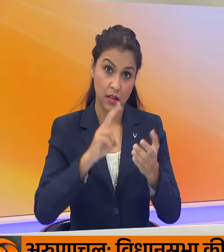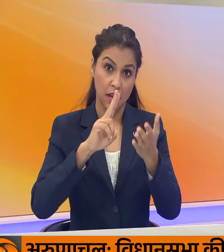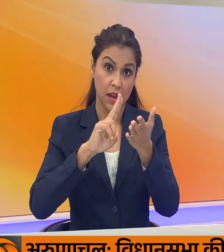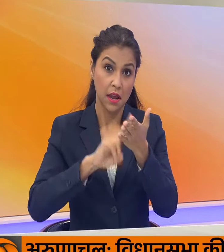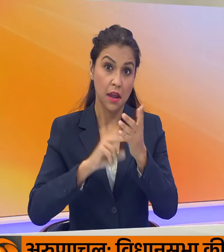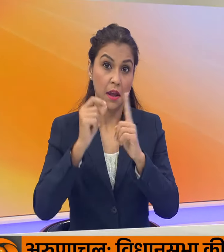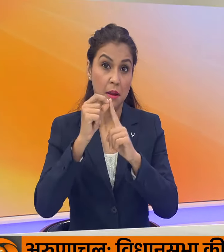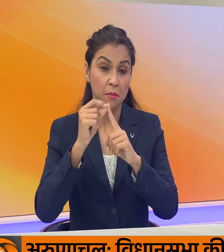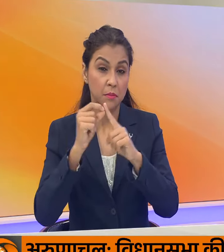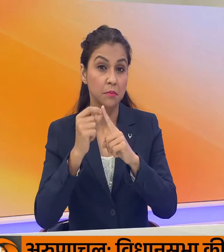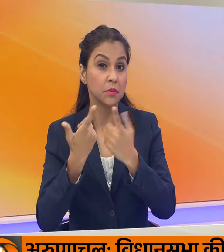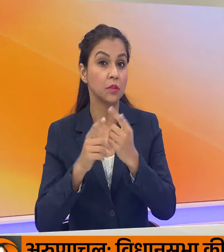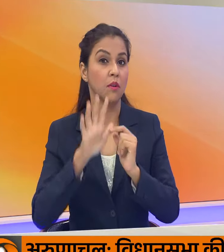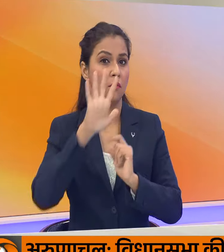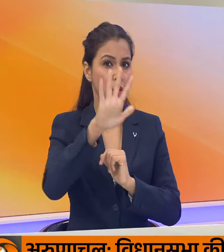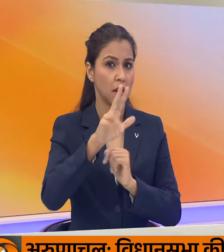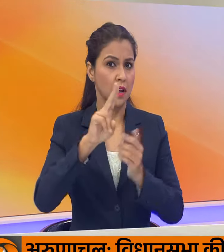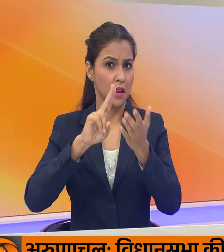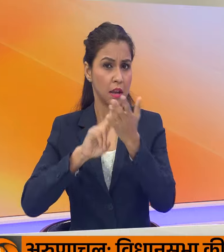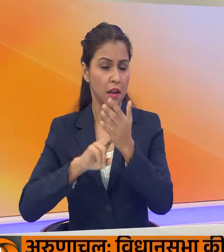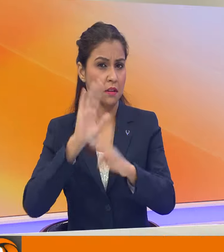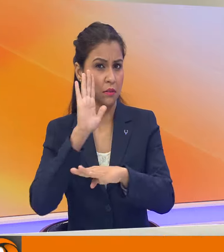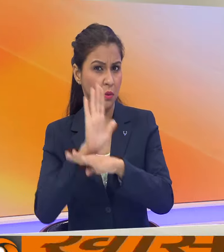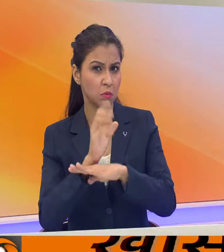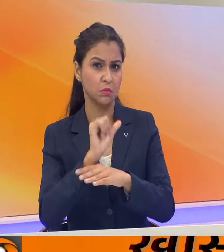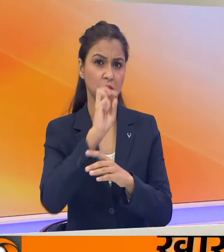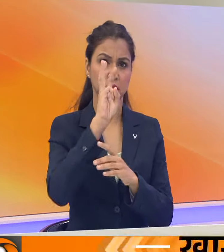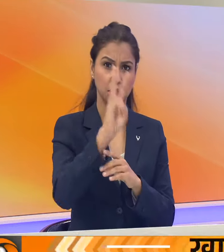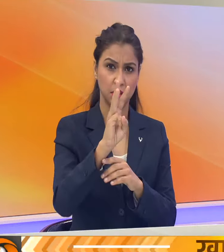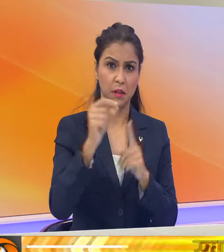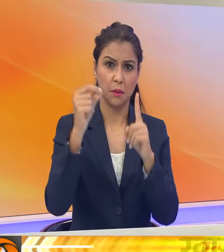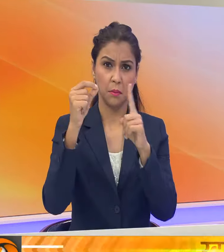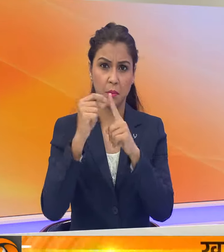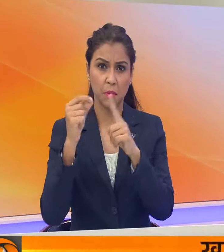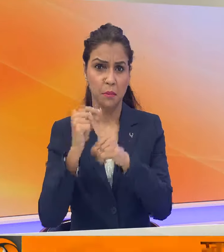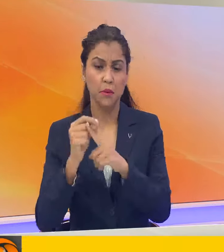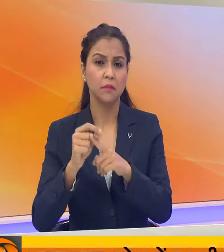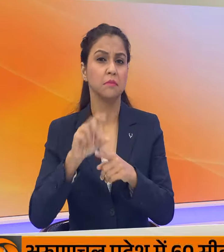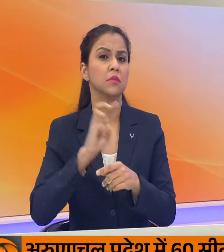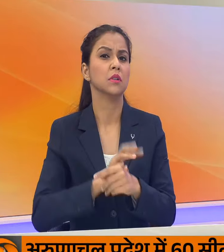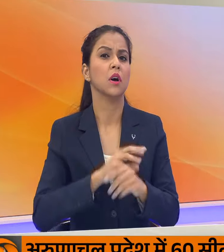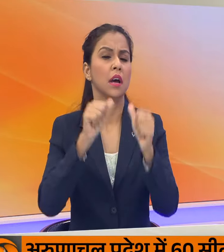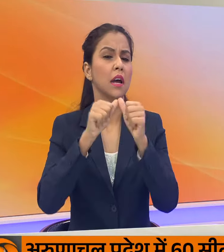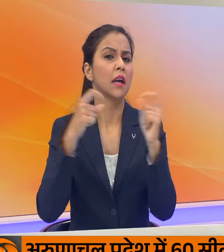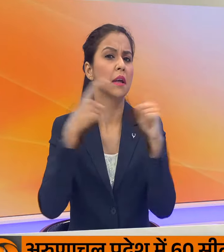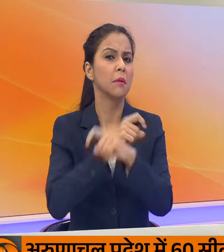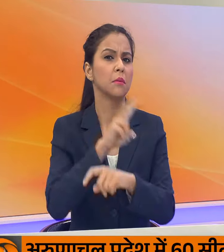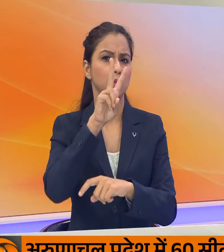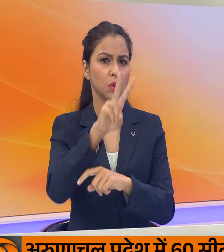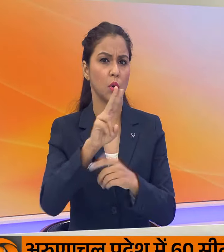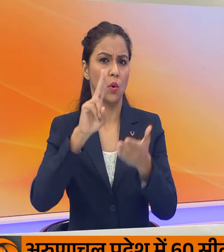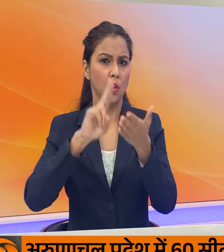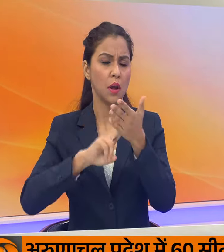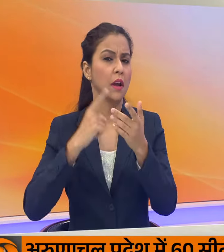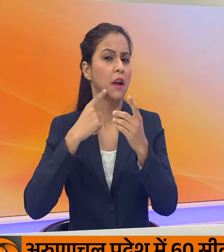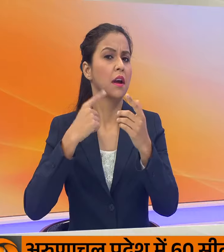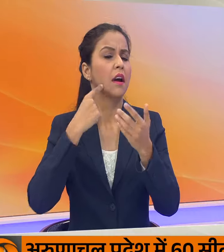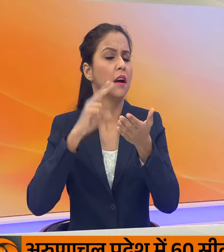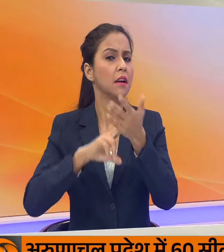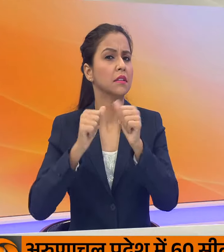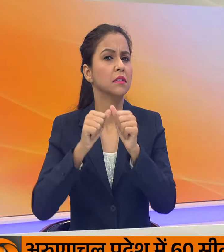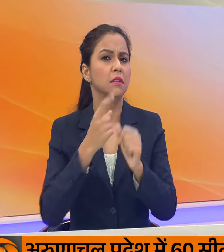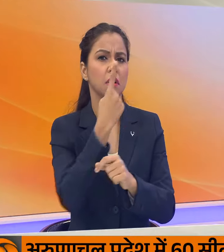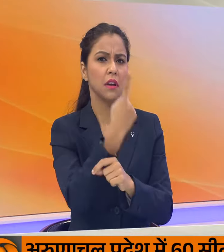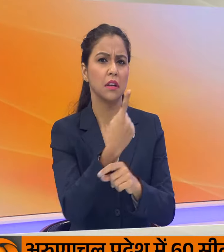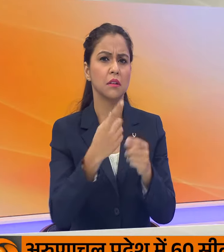पीपल्स पार्टी को 5 नैशनल कॉंग्रेस पार्टी को 3 पीपल्स पार्टी ओफ अरुनाचल को 2 इंडिया नैशनल कॉंग्रेस को 1